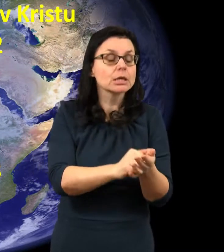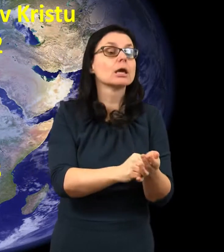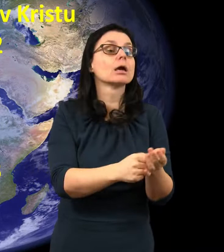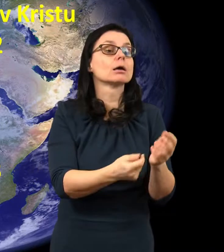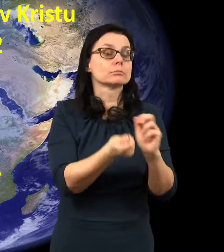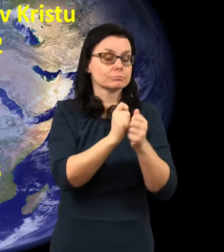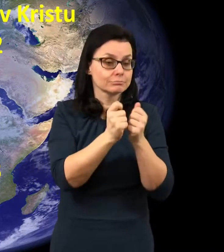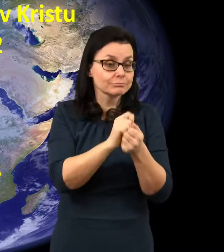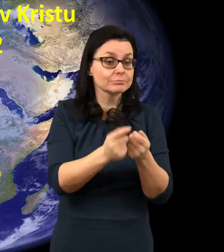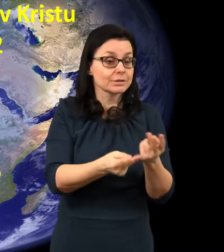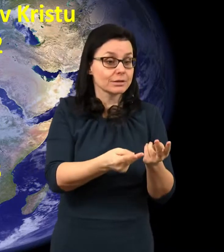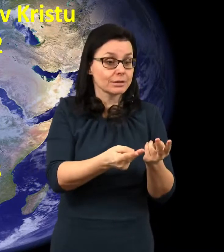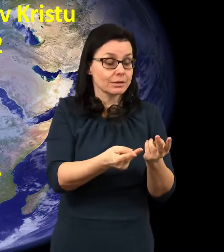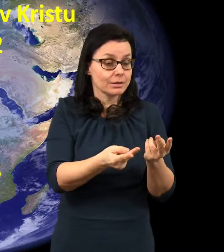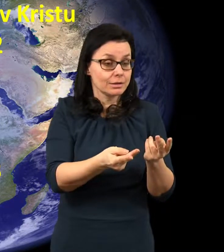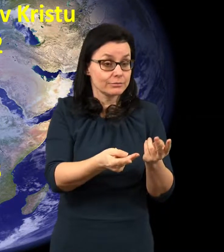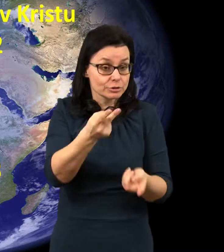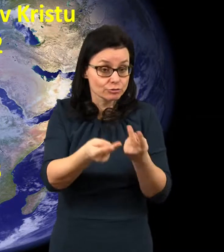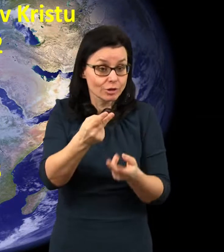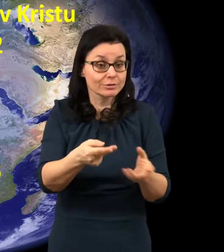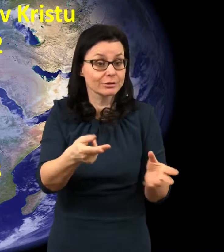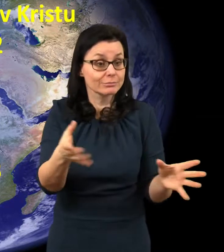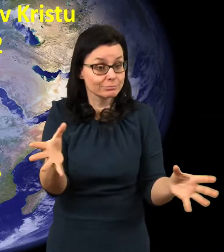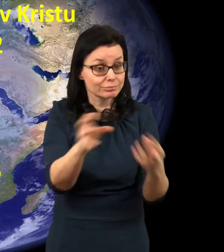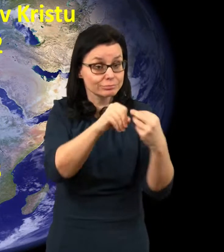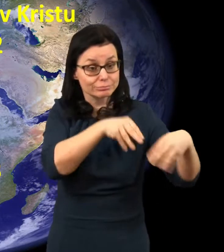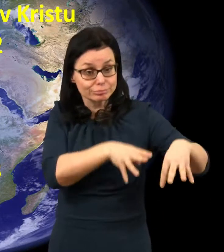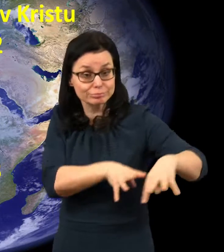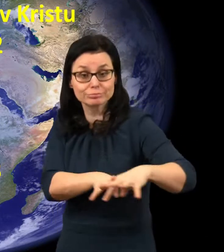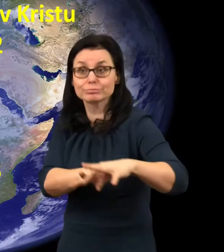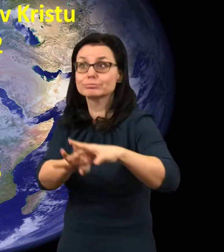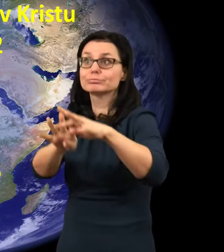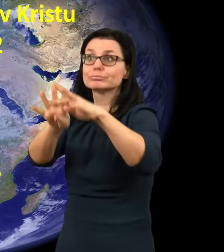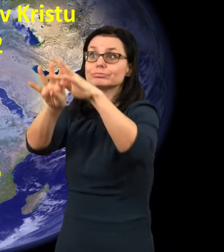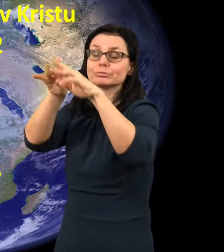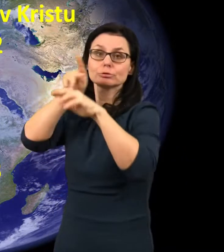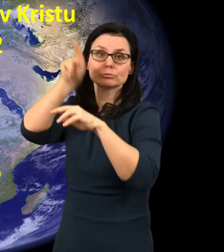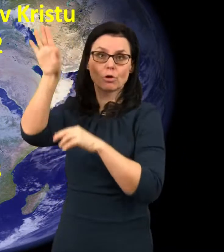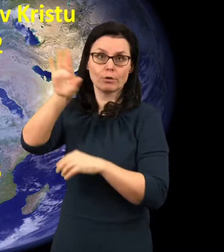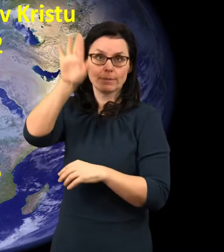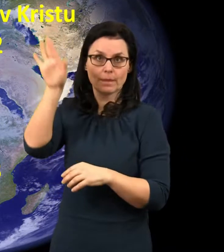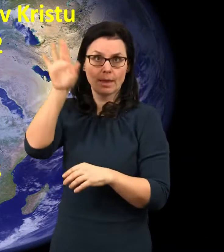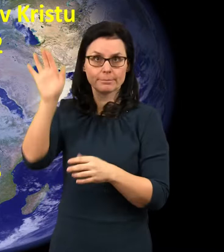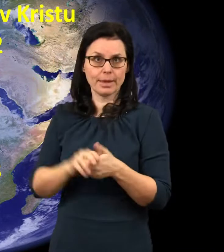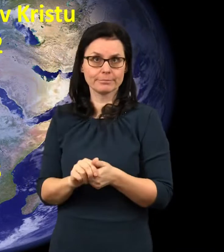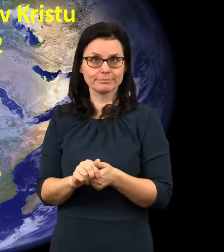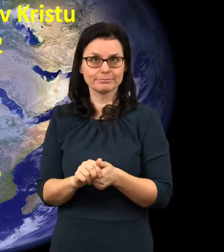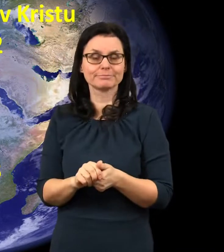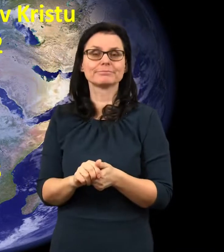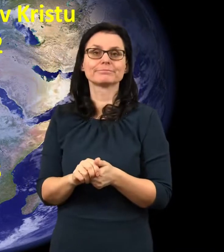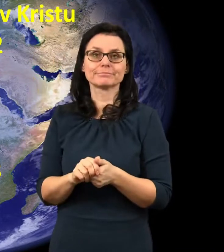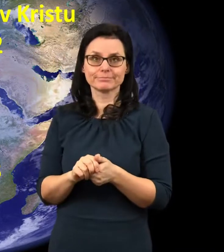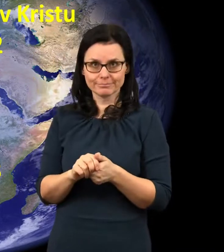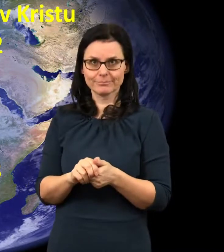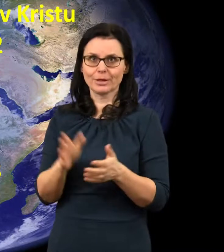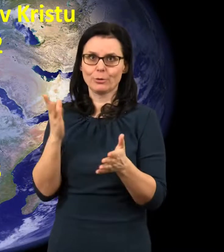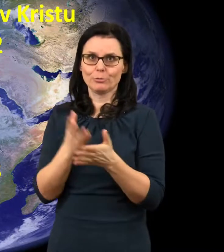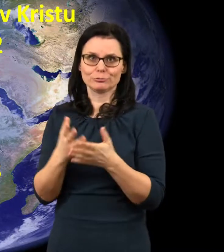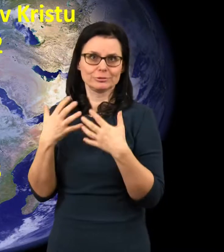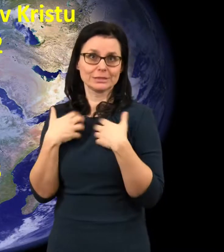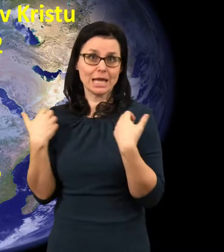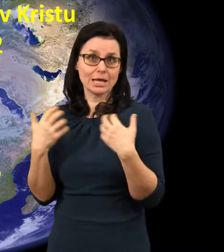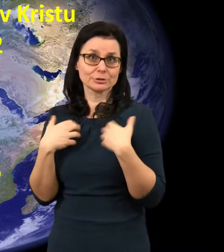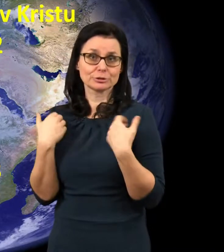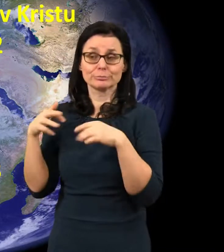vzkříšení, to bude úžasné zhromáždění, které vlastně se bude cestou do nebe těšit v